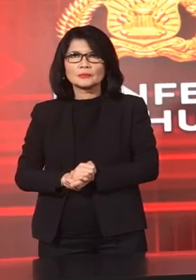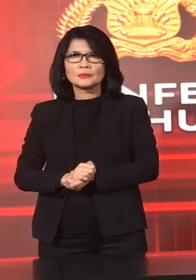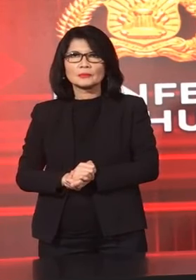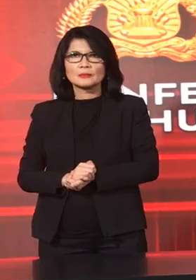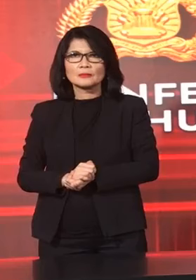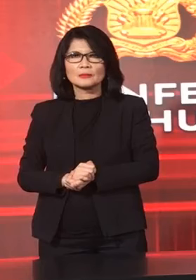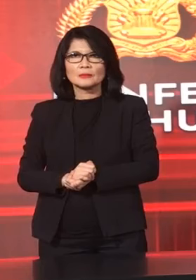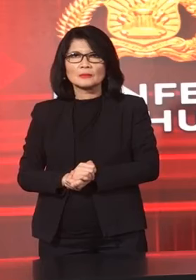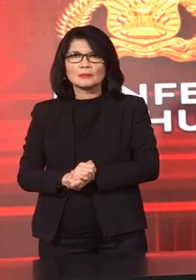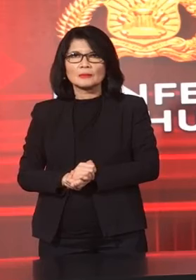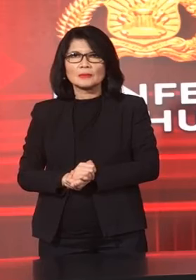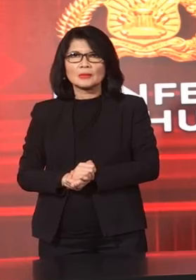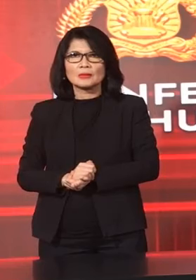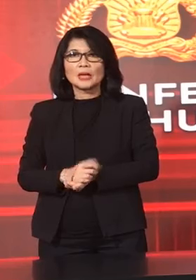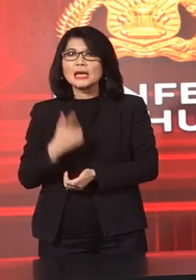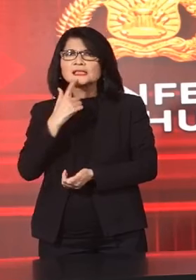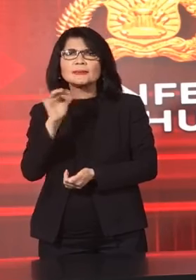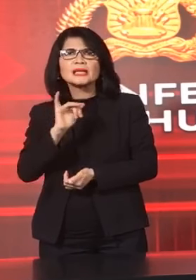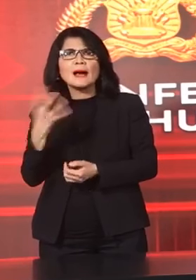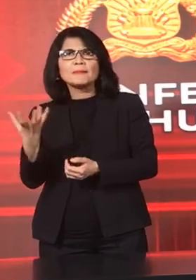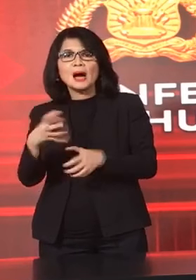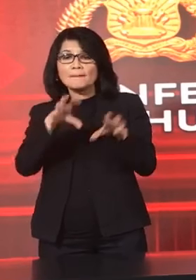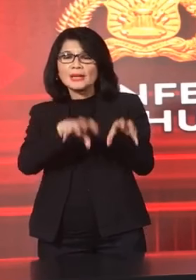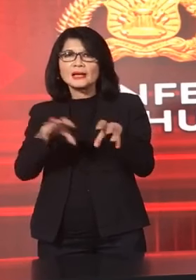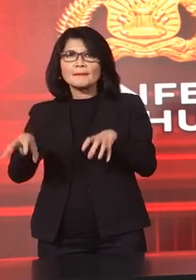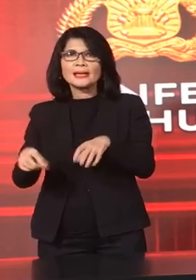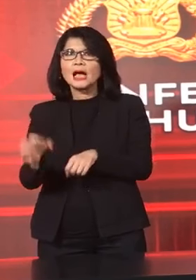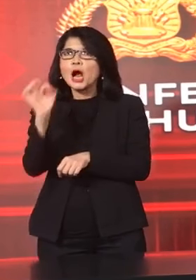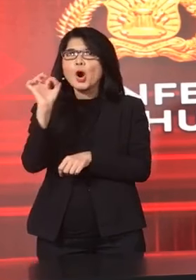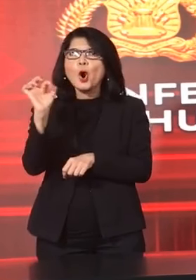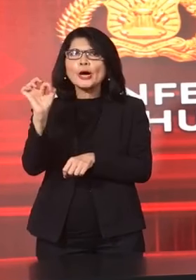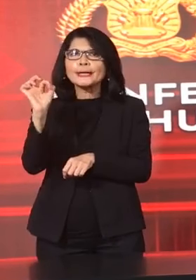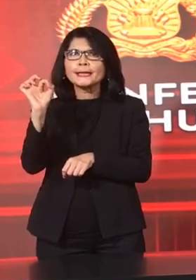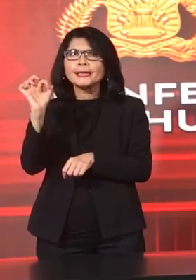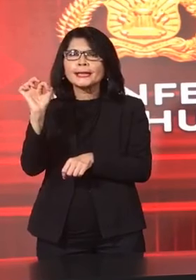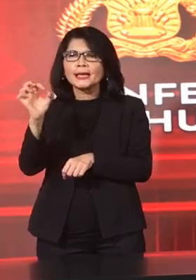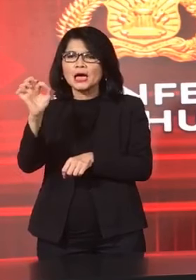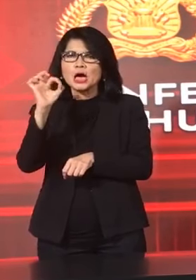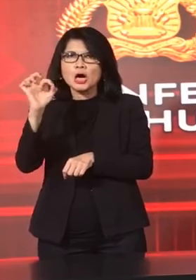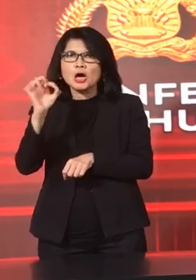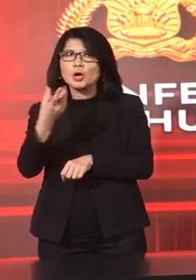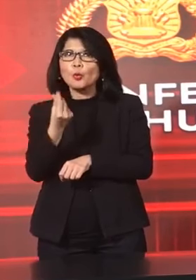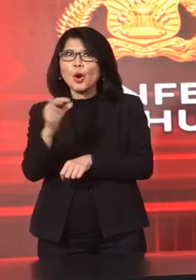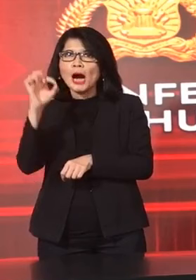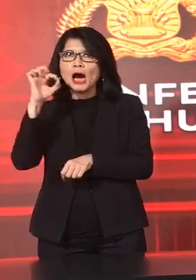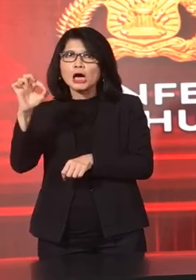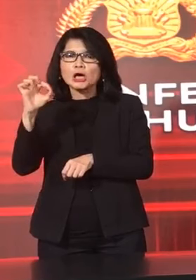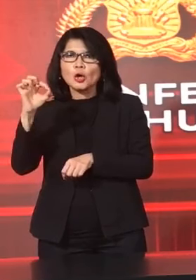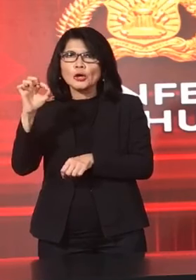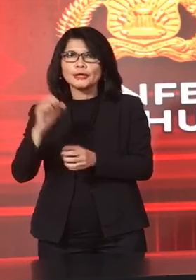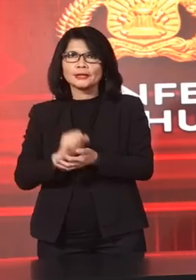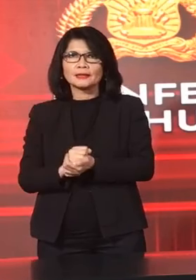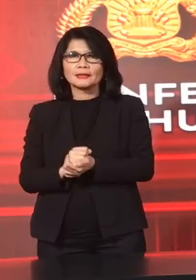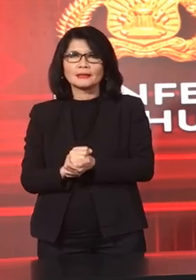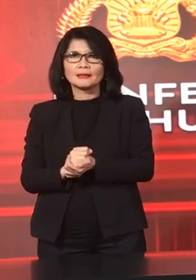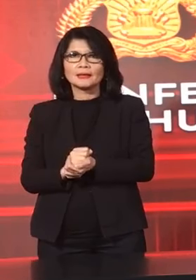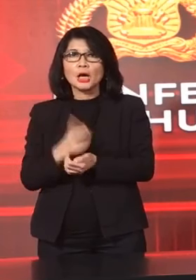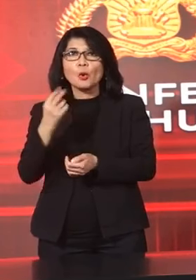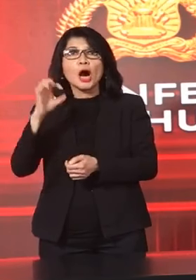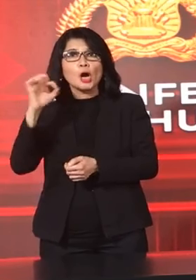Dan Berupa Berupa Koin Koin itu Koin Ada koin